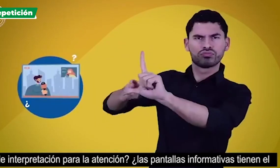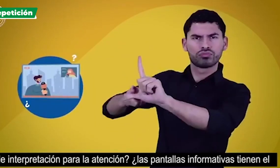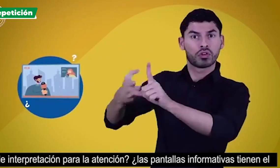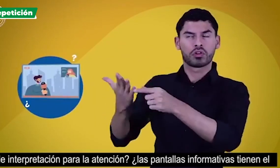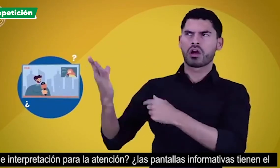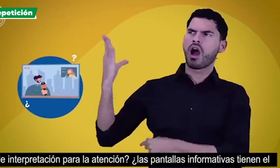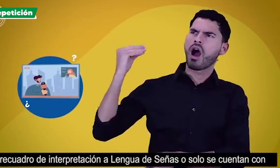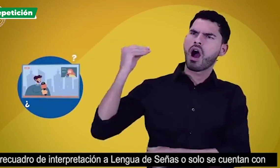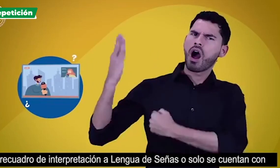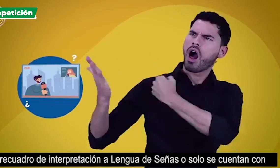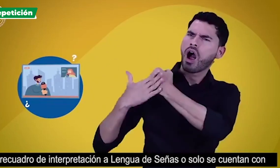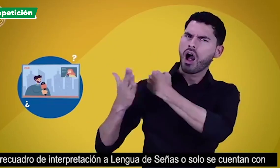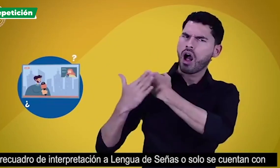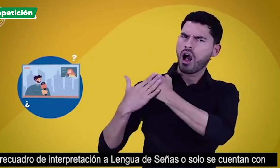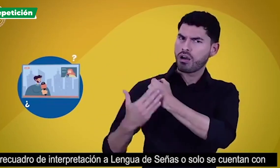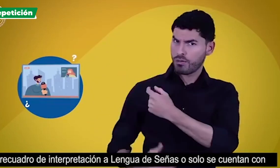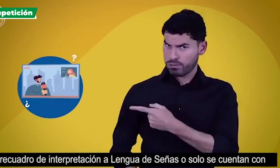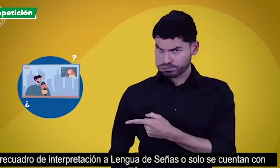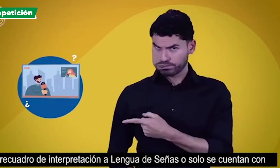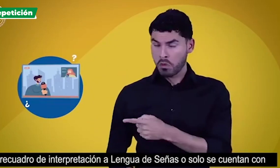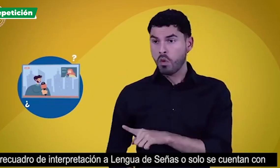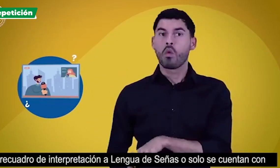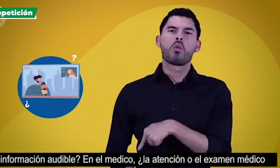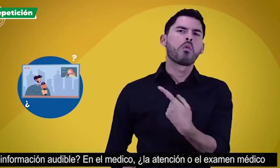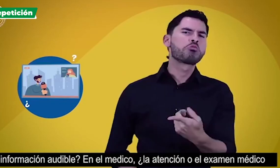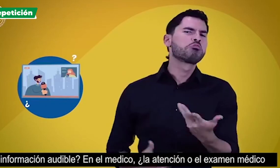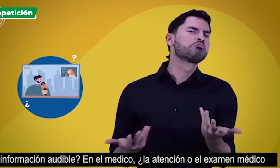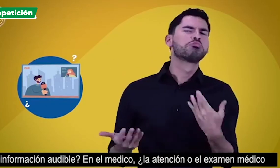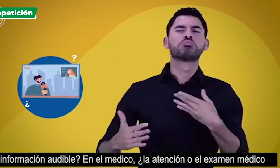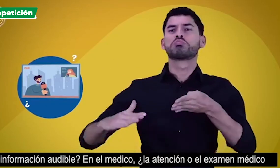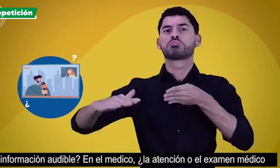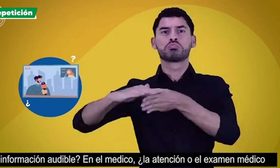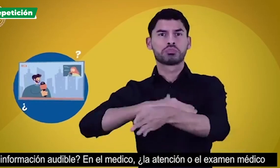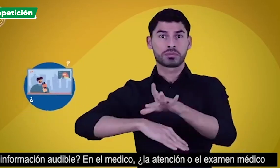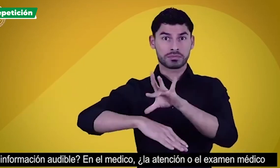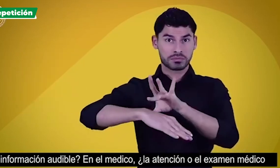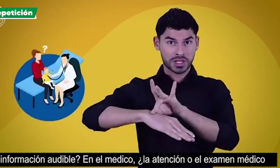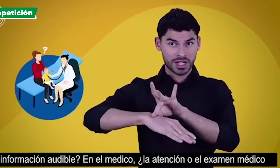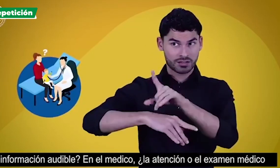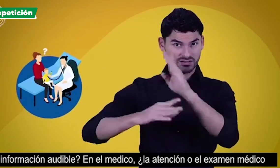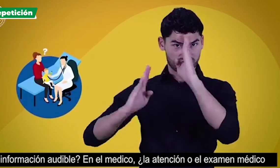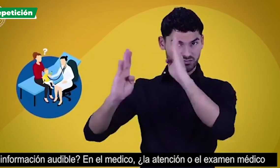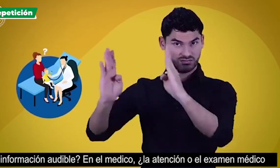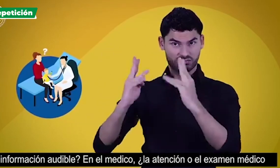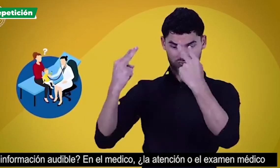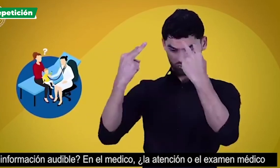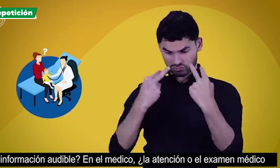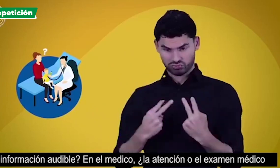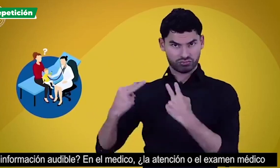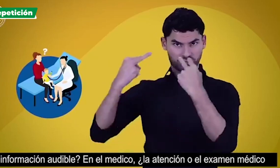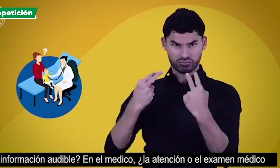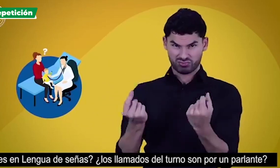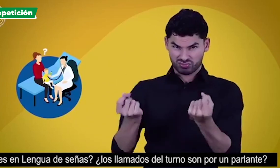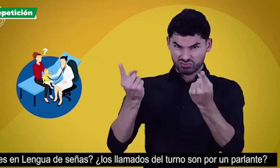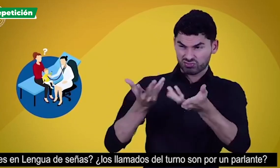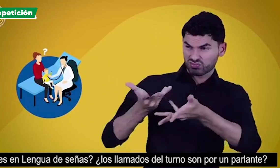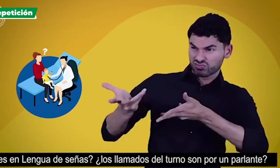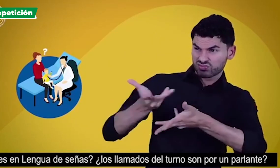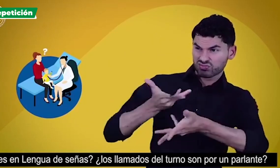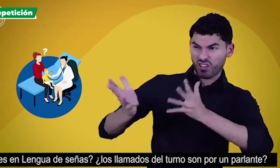pantallas informativas tienen el recuadro de interpretación de lengua de señas o solo se cuenta con información audible en el médico la atención o el